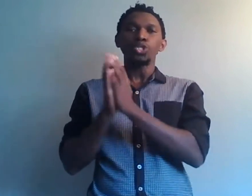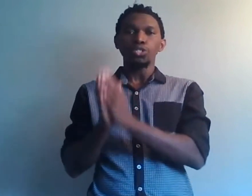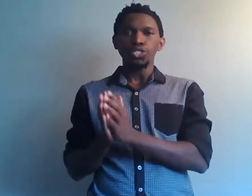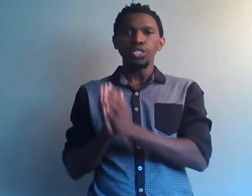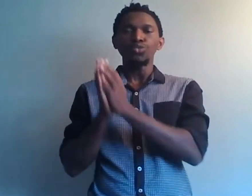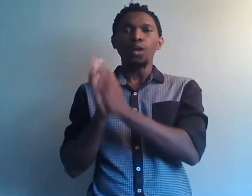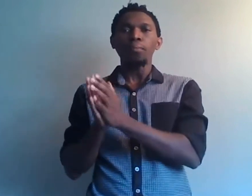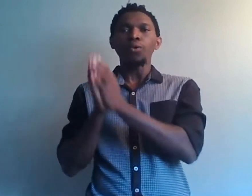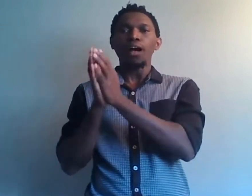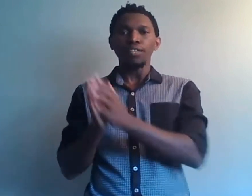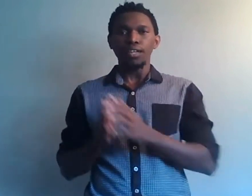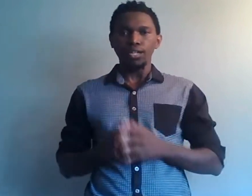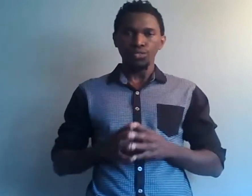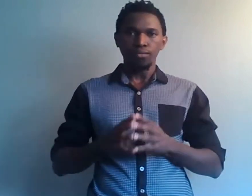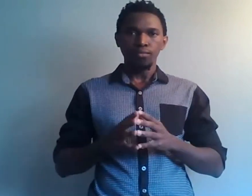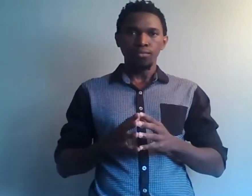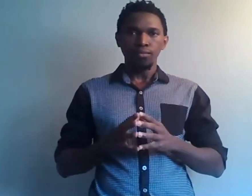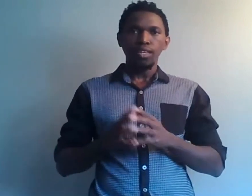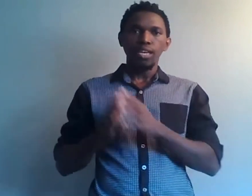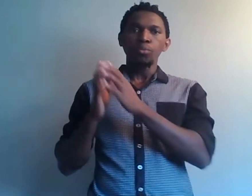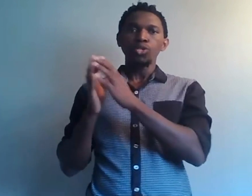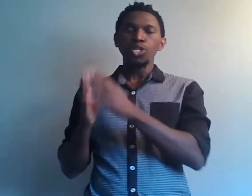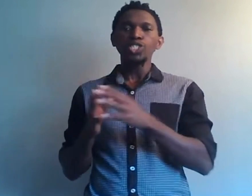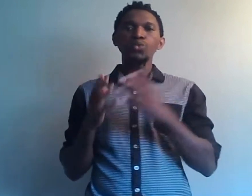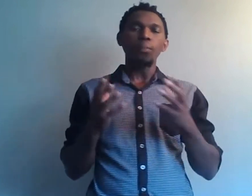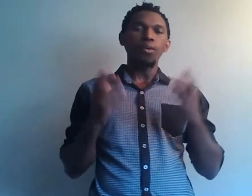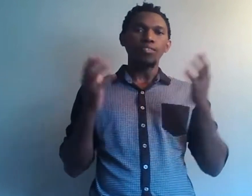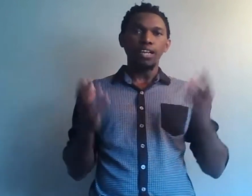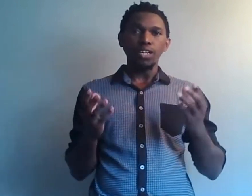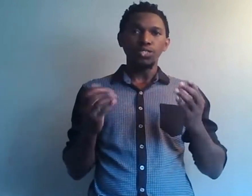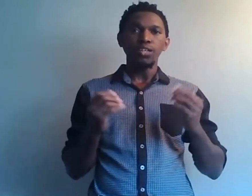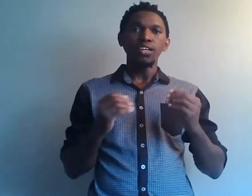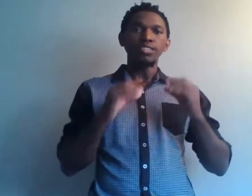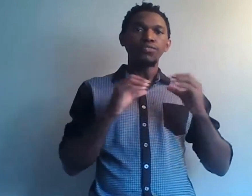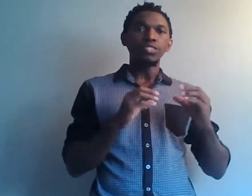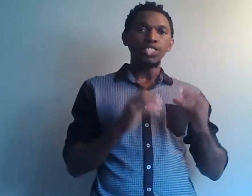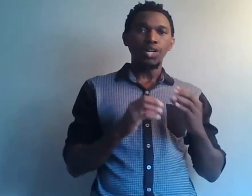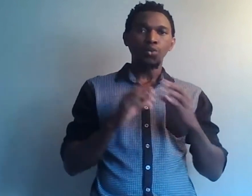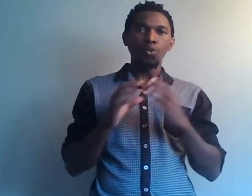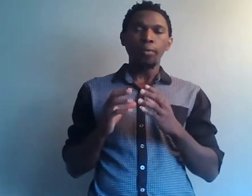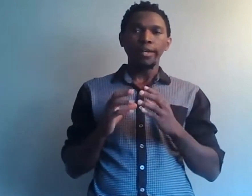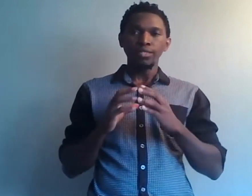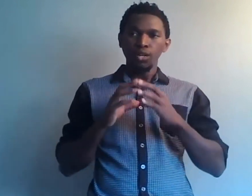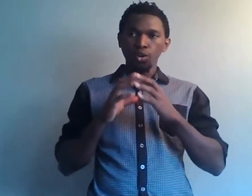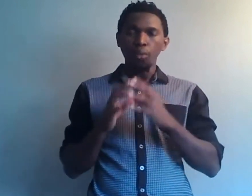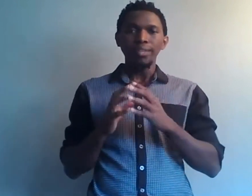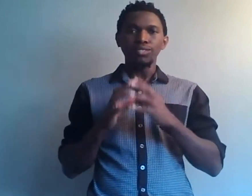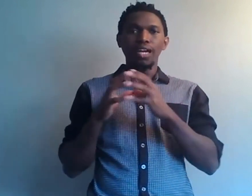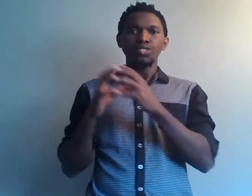changer nos rapports avec l'argent. Et pour changer nos rapports avec l'argent, il faut déjà qu'on comprenne comment est que l'argent